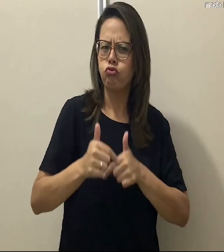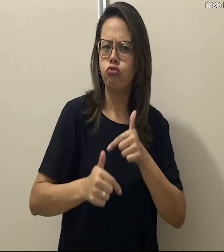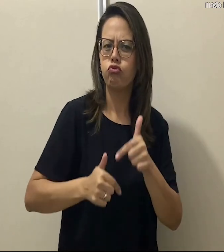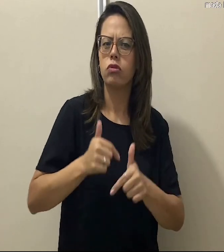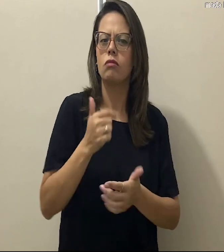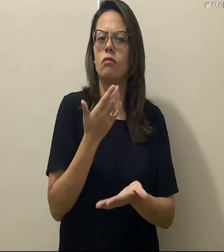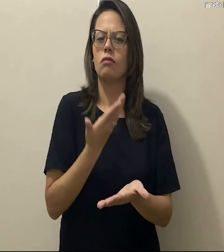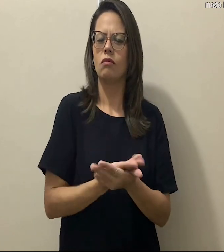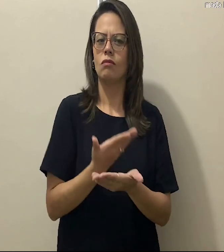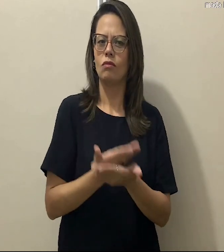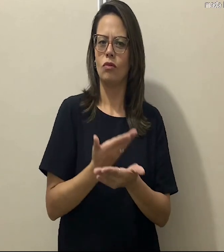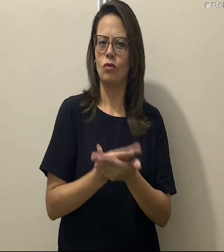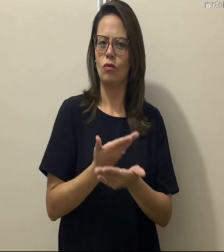estudando,